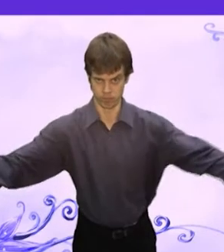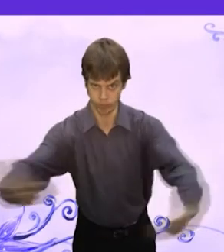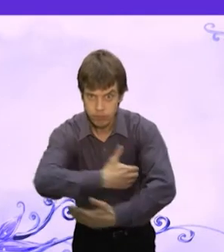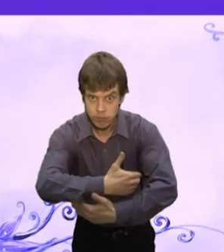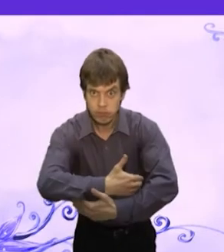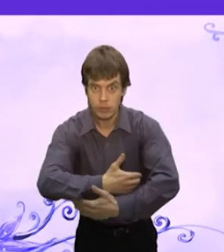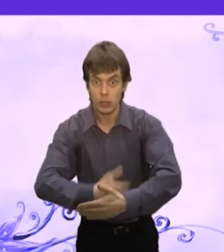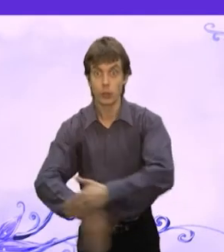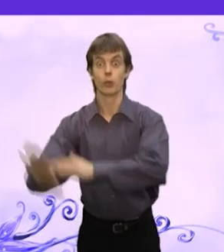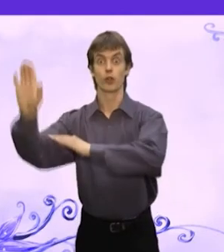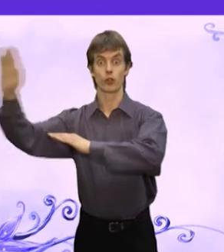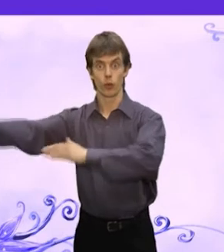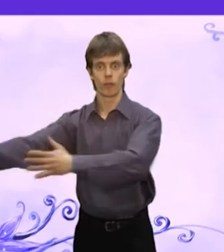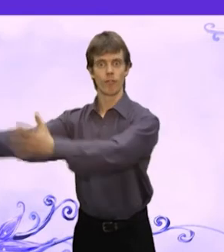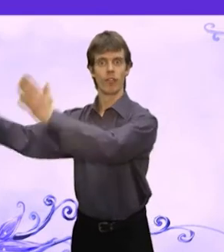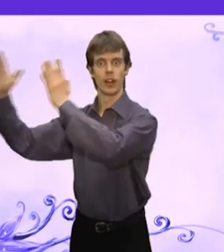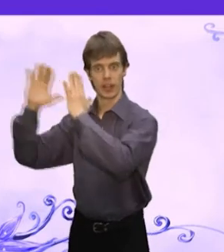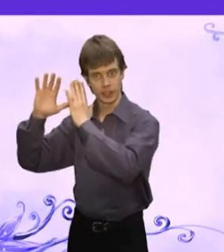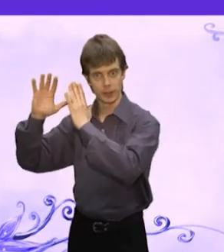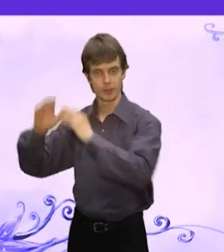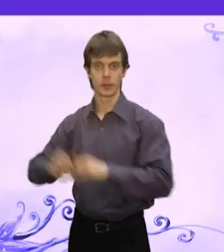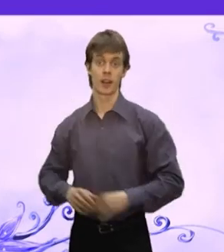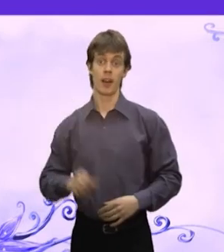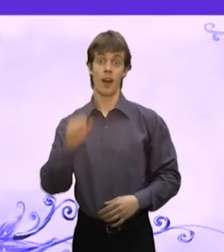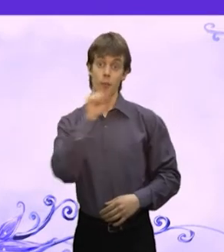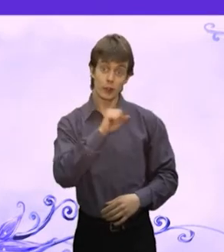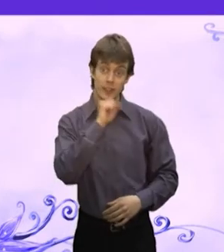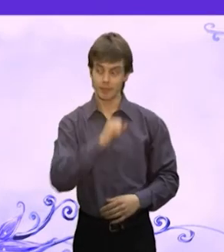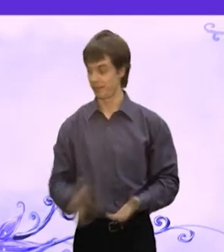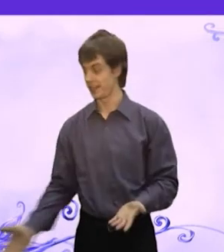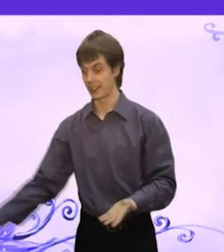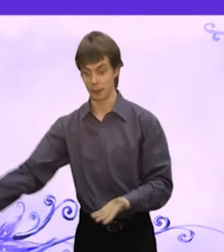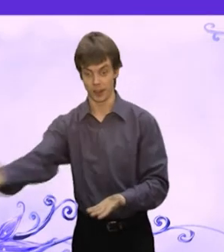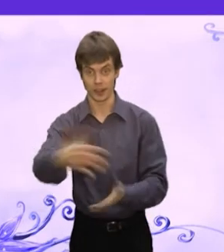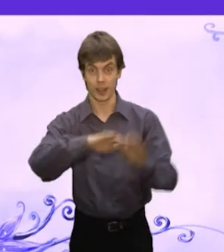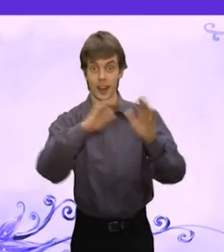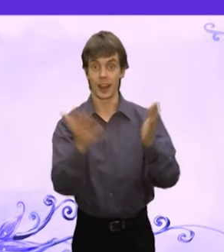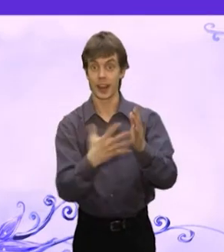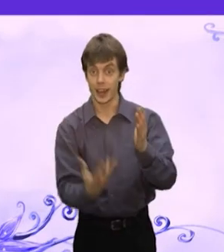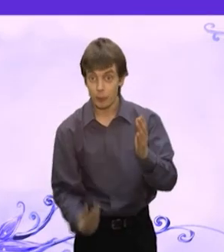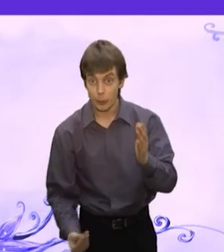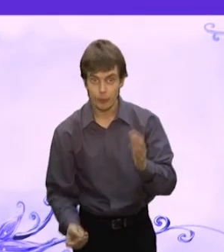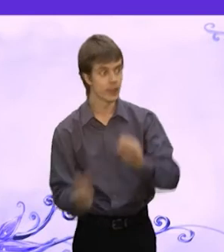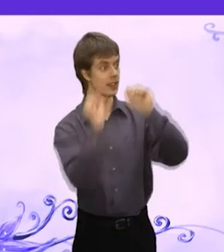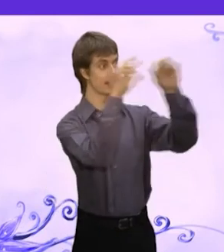И ушел А мужик репу положил на воз